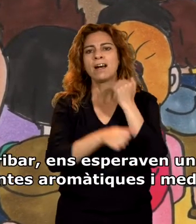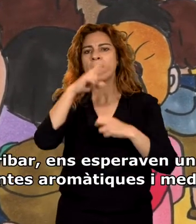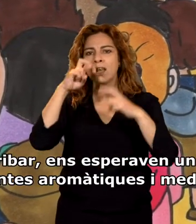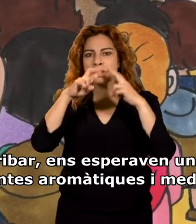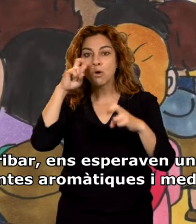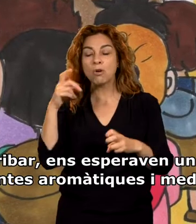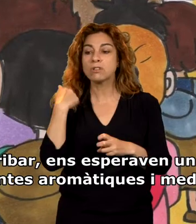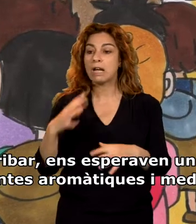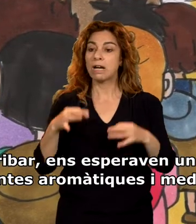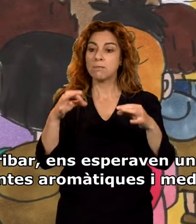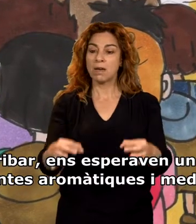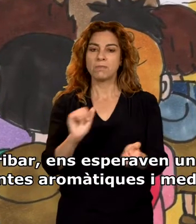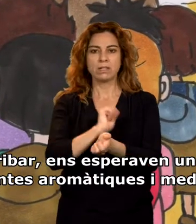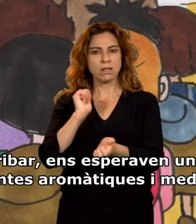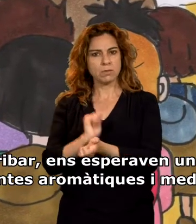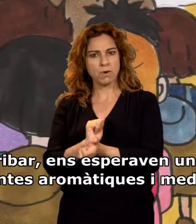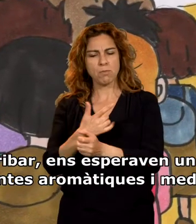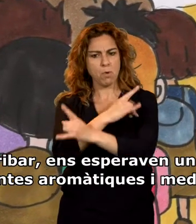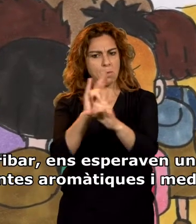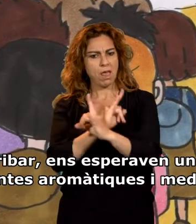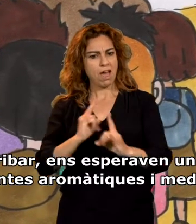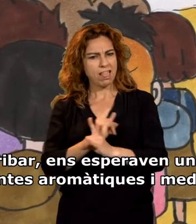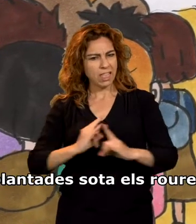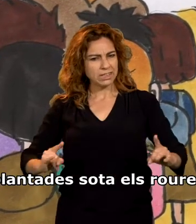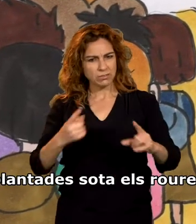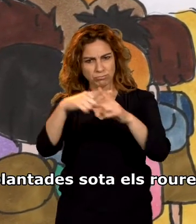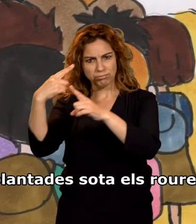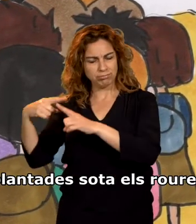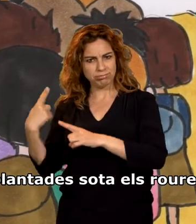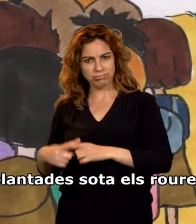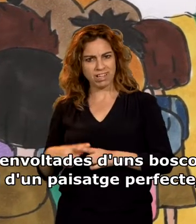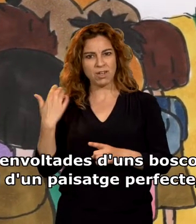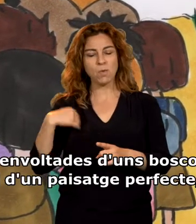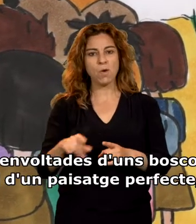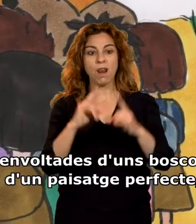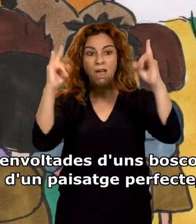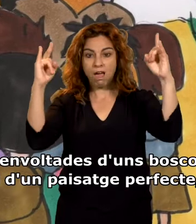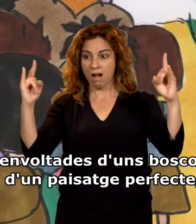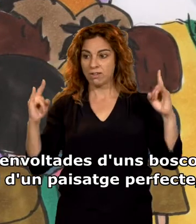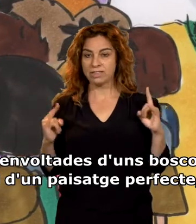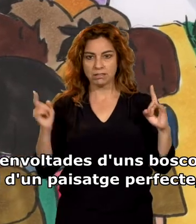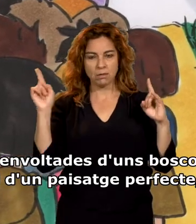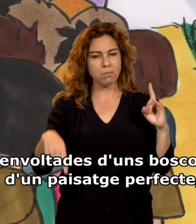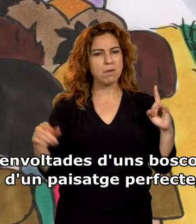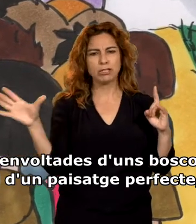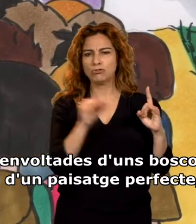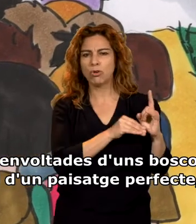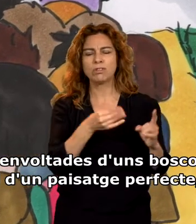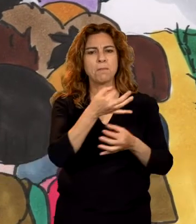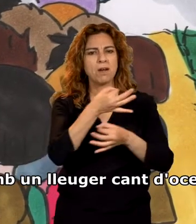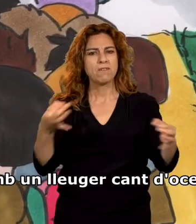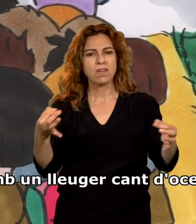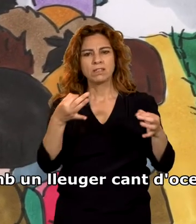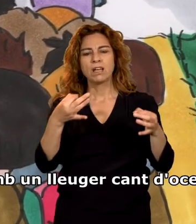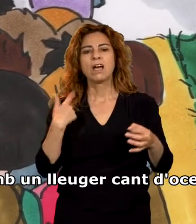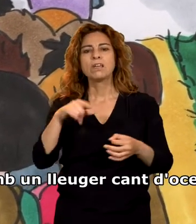En arribar, ens esperaven un munt de plantes aromàtiques i medicinals plantades sota els roures i envoltades d'uns boscos i d'un paisatge perfecte,